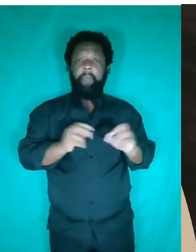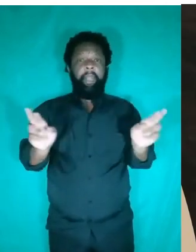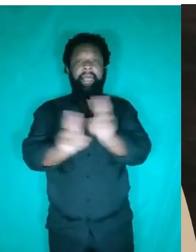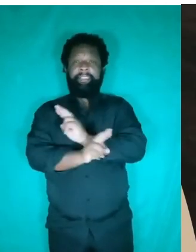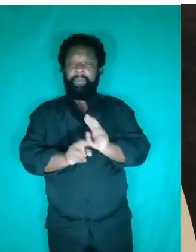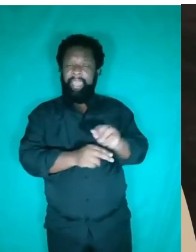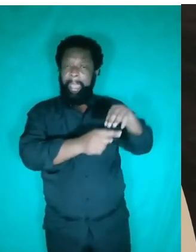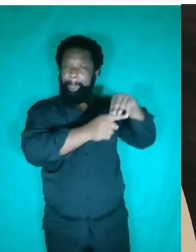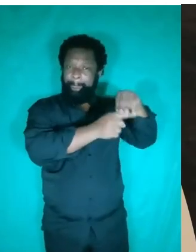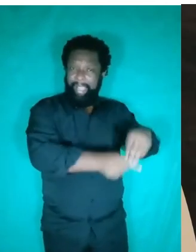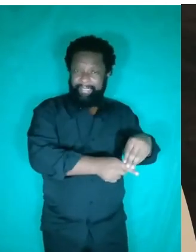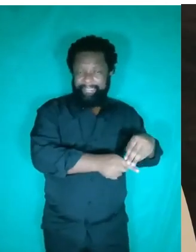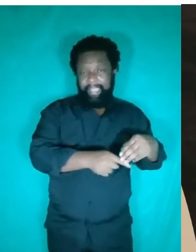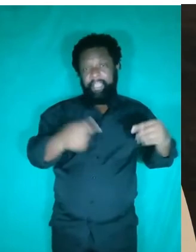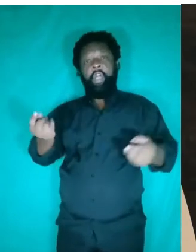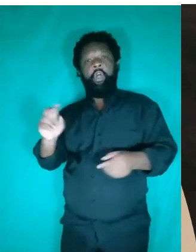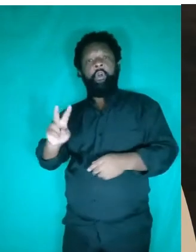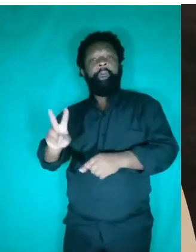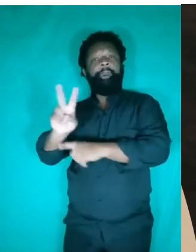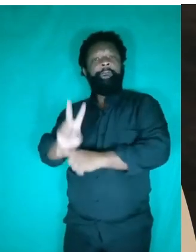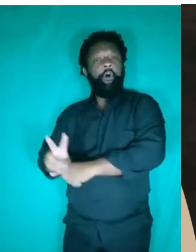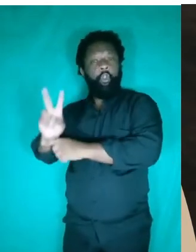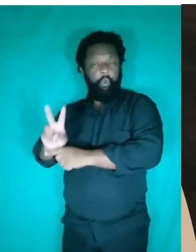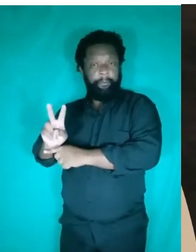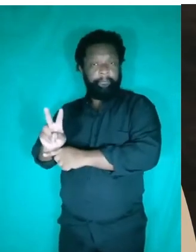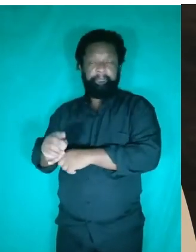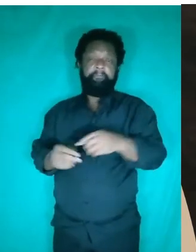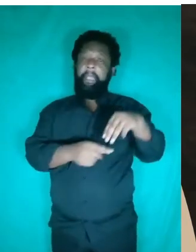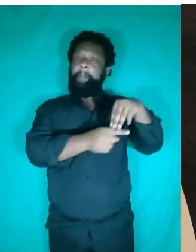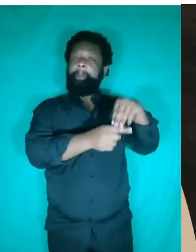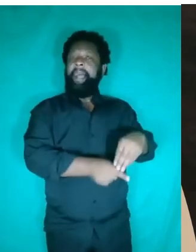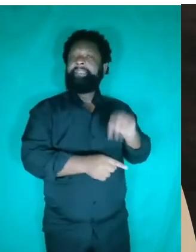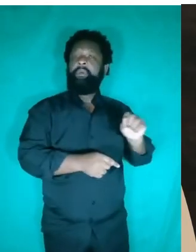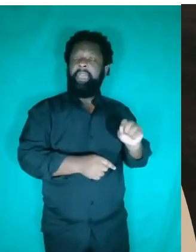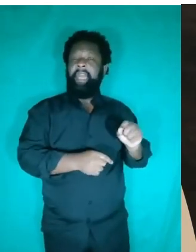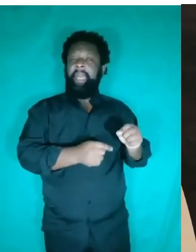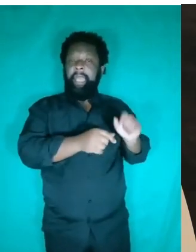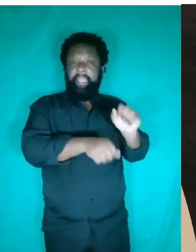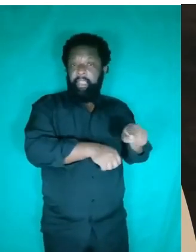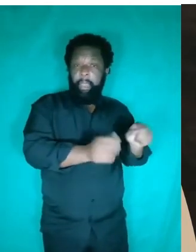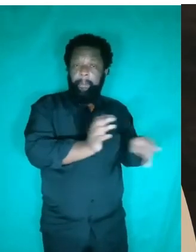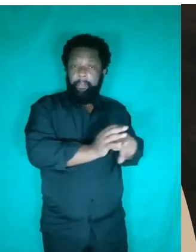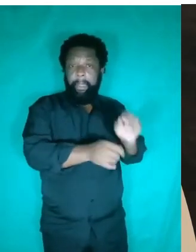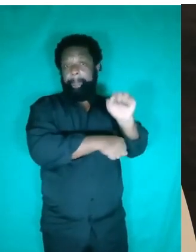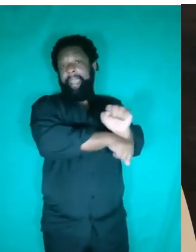seria essa massa? A massa é, como vocês sabem, a medida de inércia de um corpo. E volume é o espaço que ele ocupa.